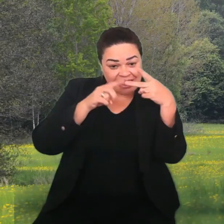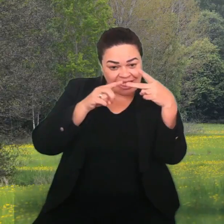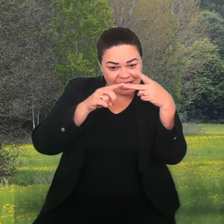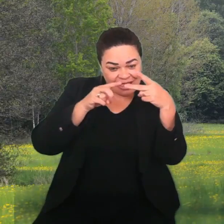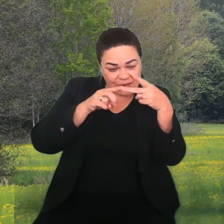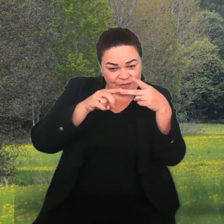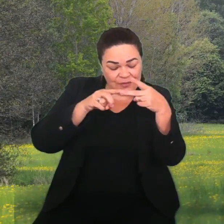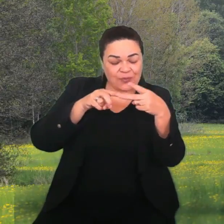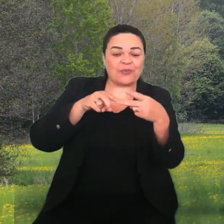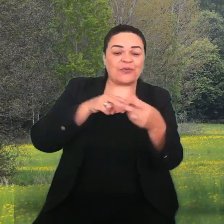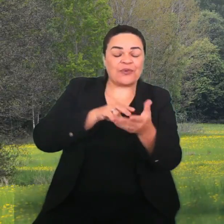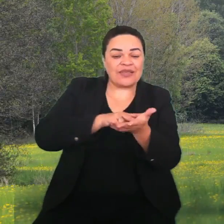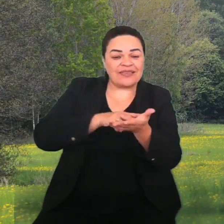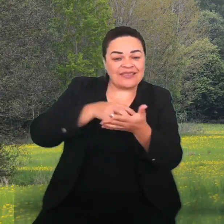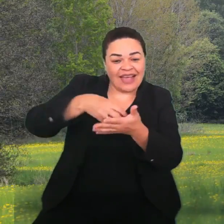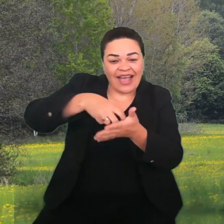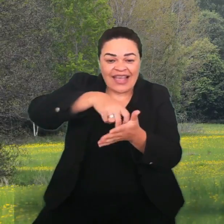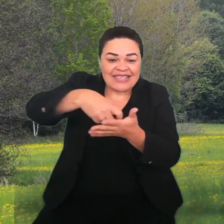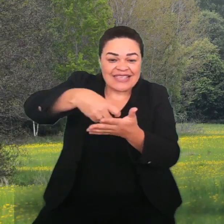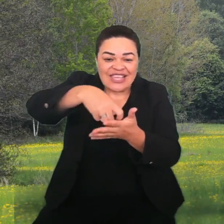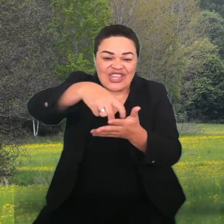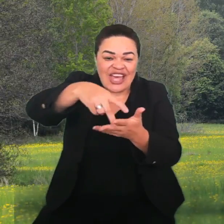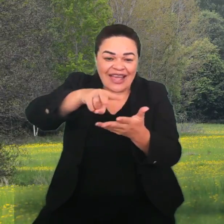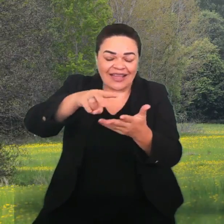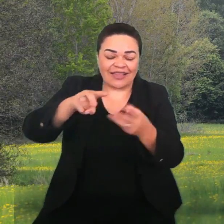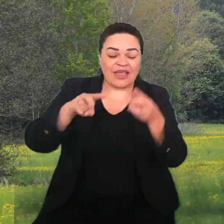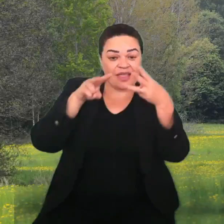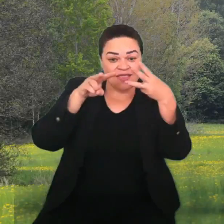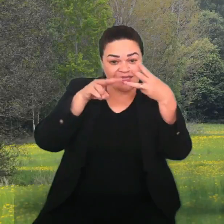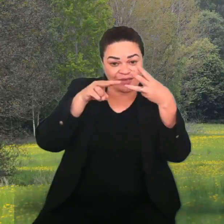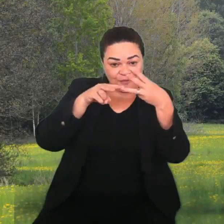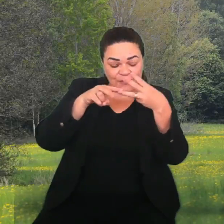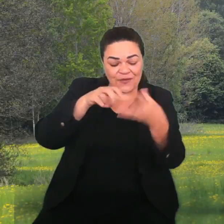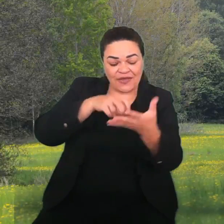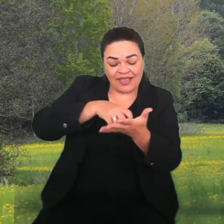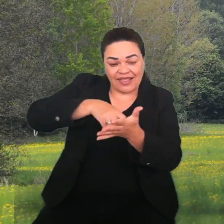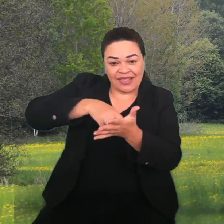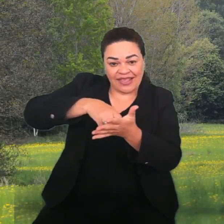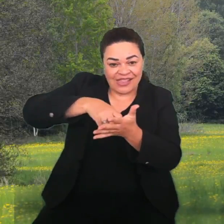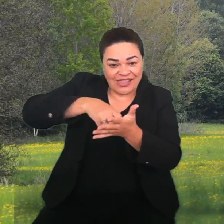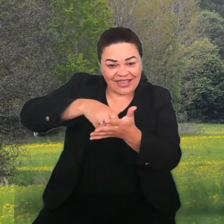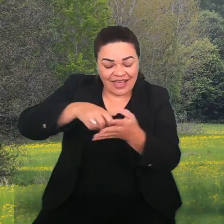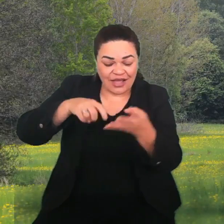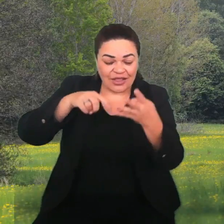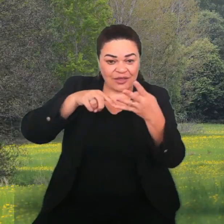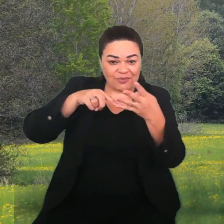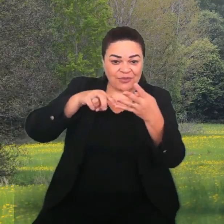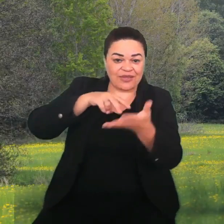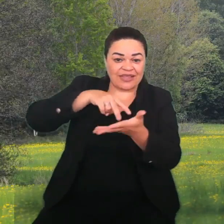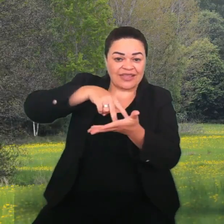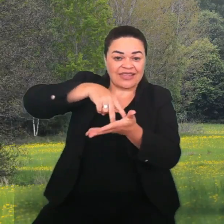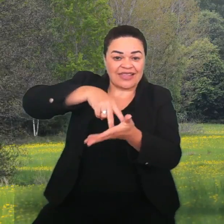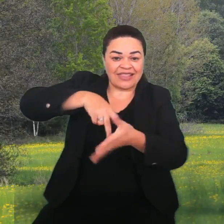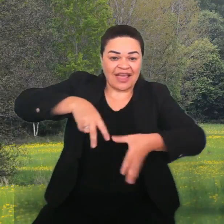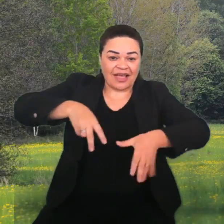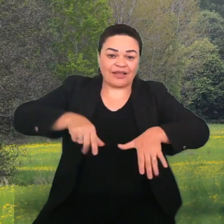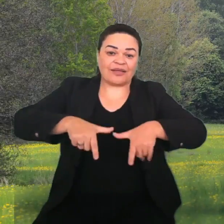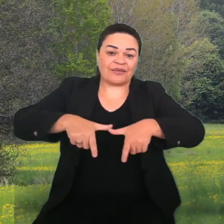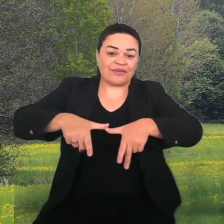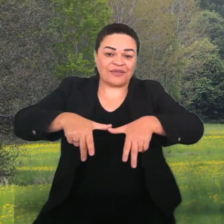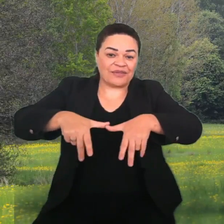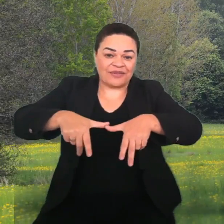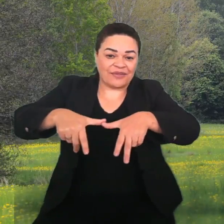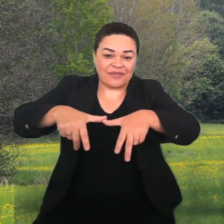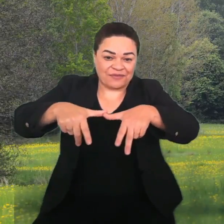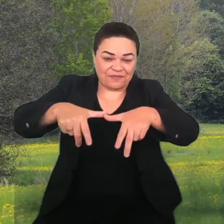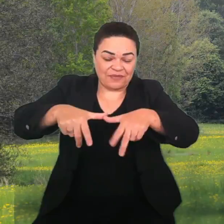é pré-requisito para o engatinhar, o engatinhar é pré-requisito para o andar com apoio e o andar com apoio é um pré-requisito